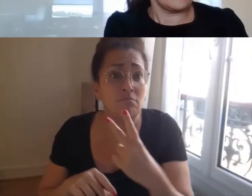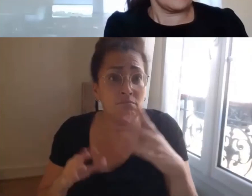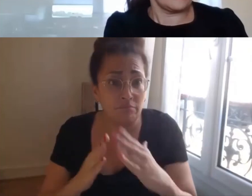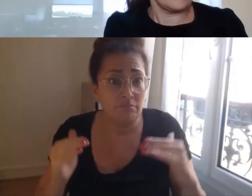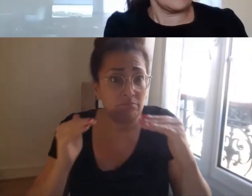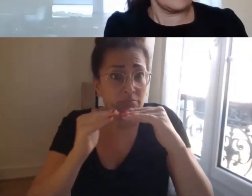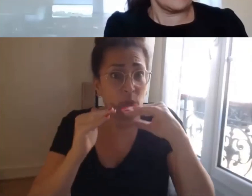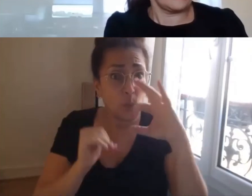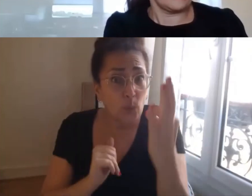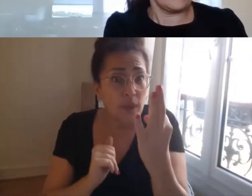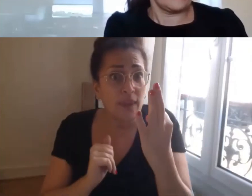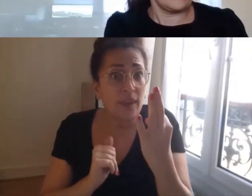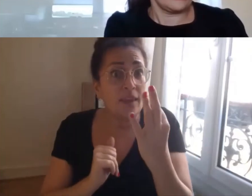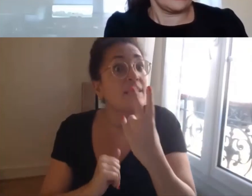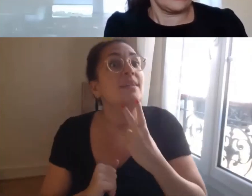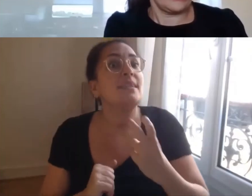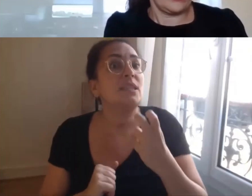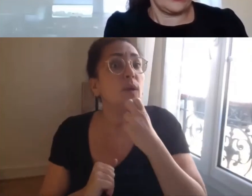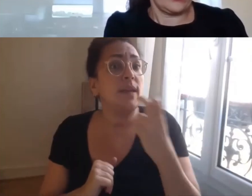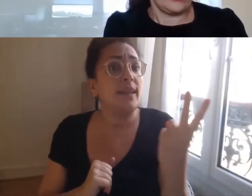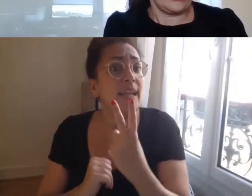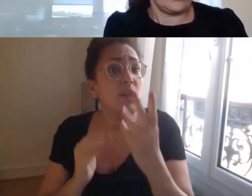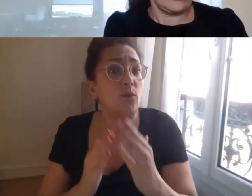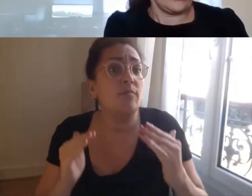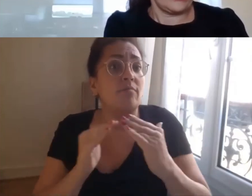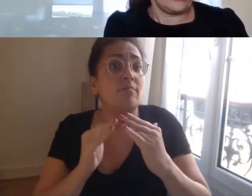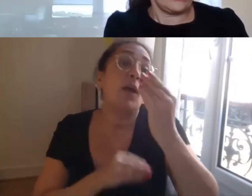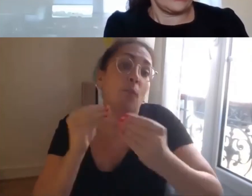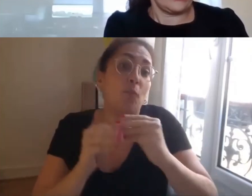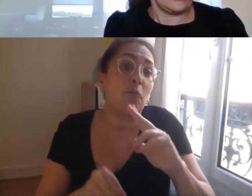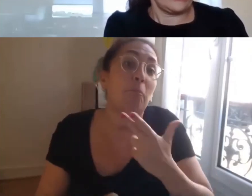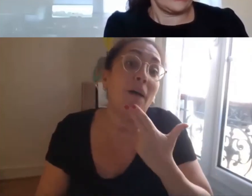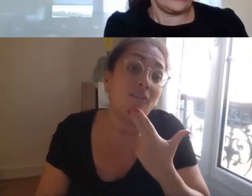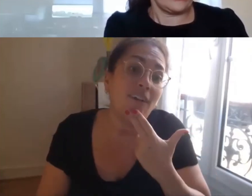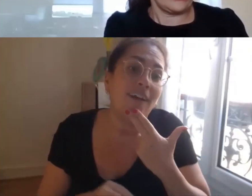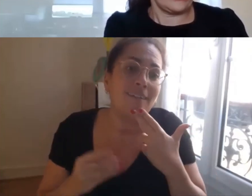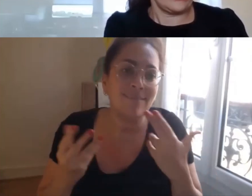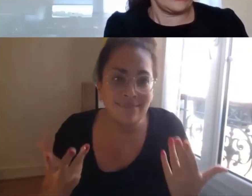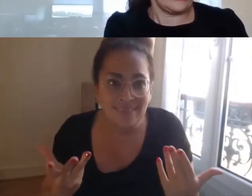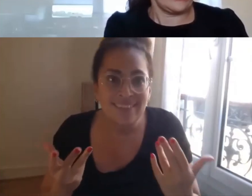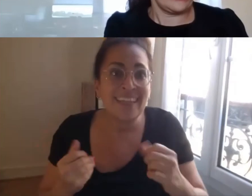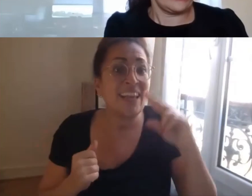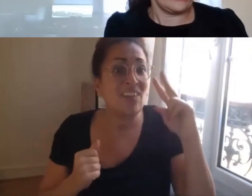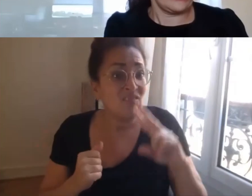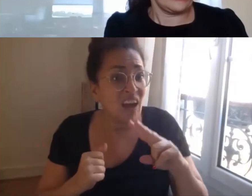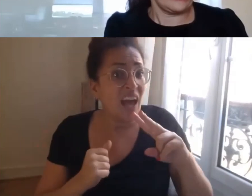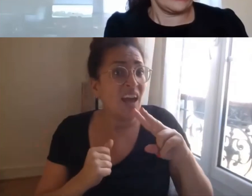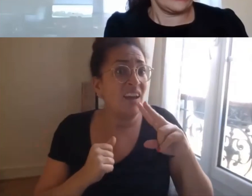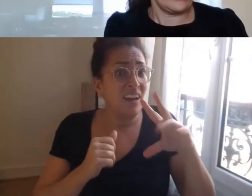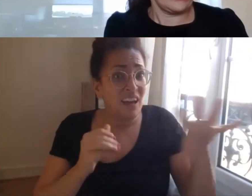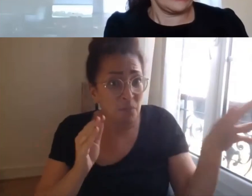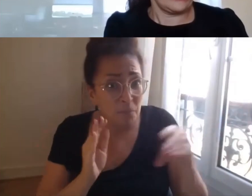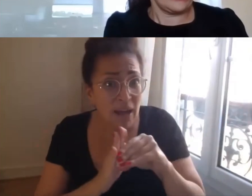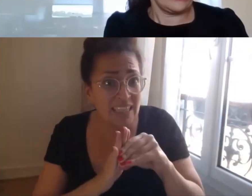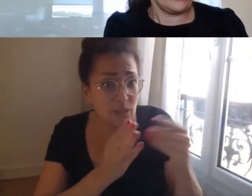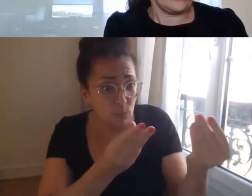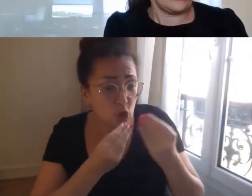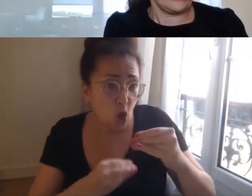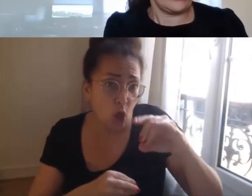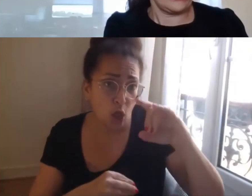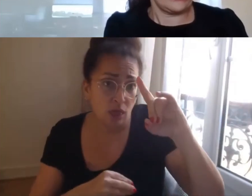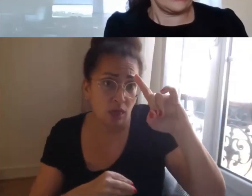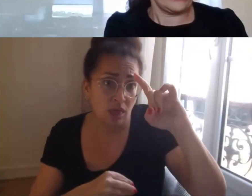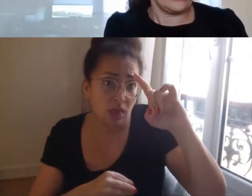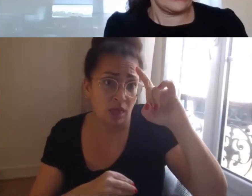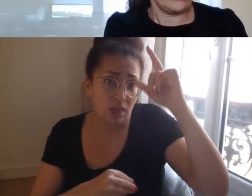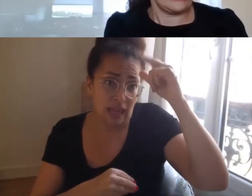la même citoyenneté et leur participation a le même prix pour la République quand j'ai dit tout